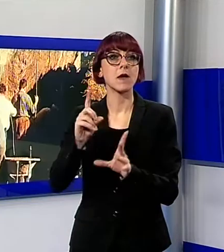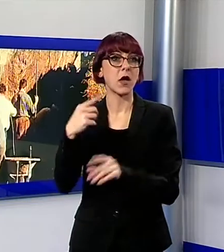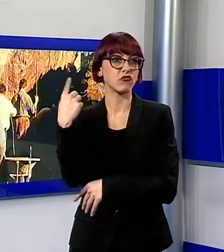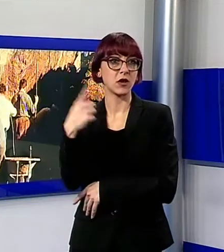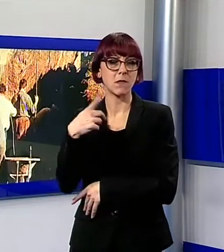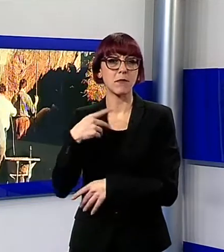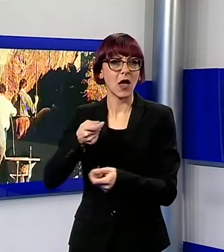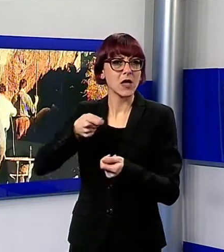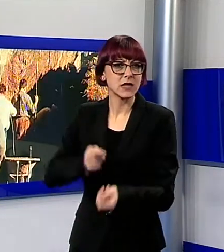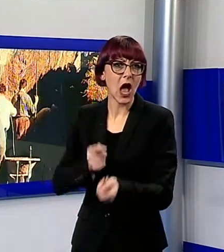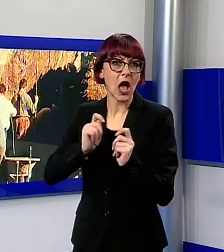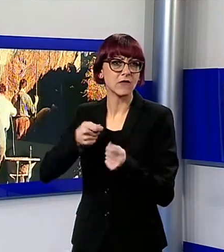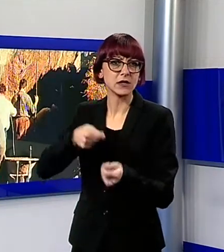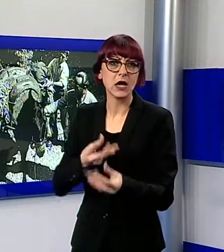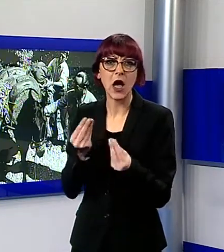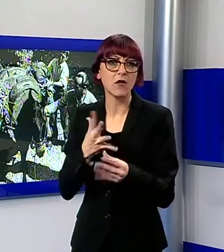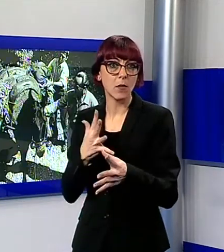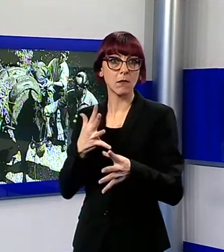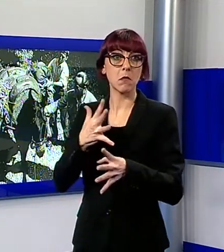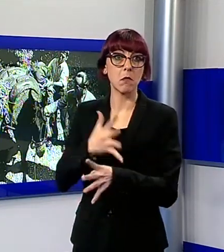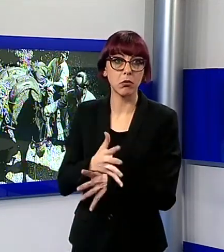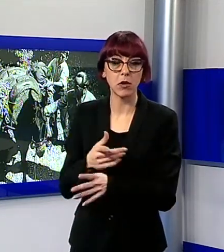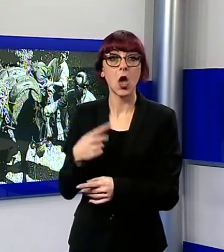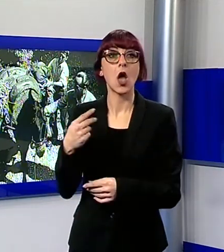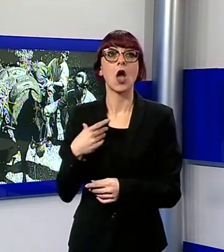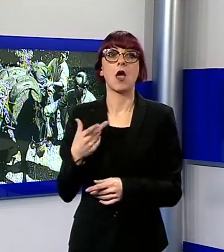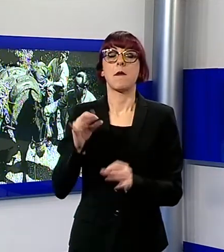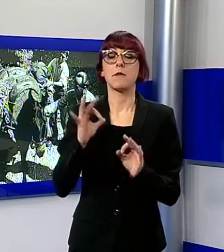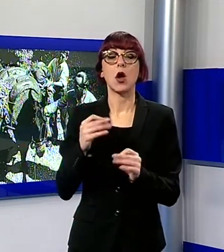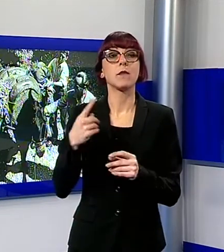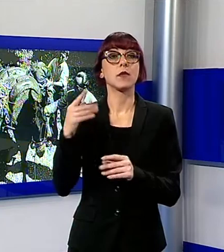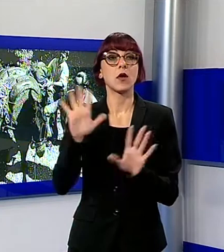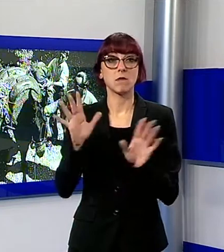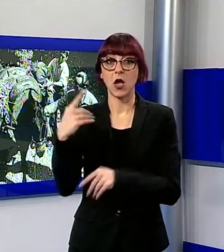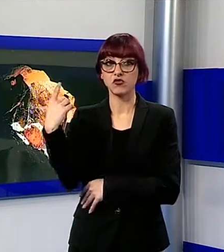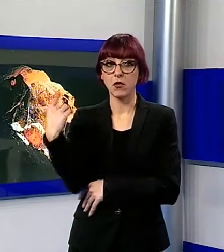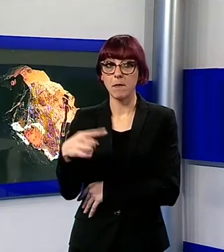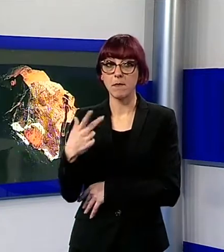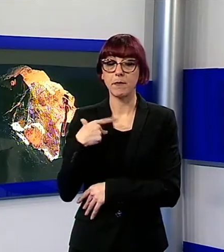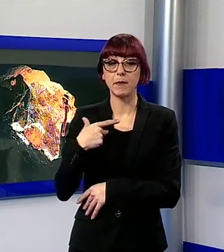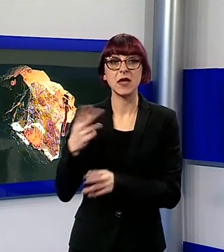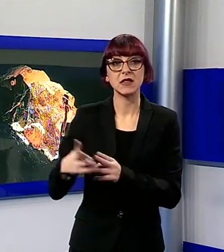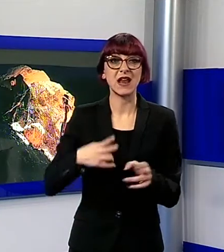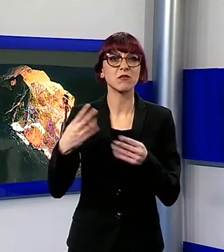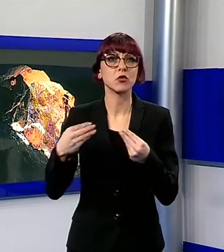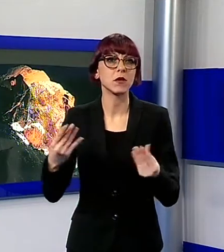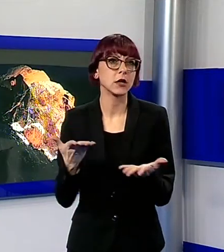pala per accedere alla Grotta e questo era il mezzo di trasporto dei materiali. Poi, nel lontano 1969,